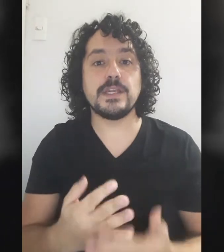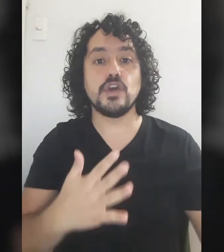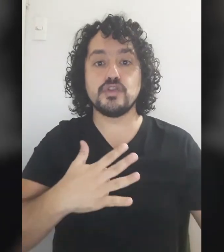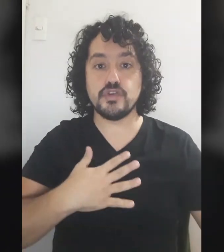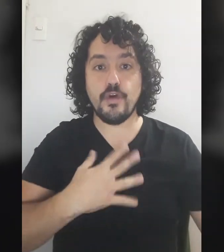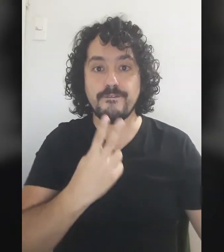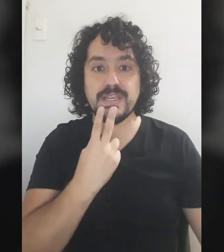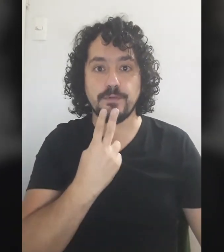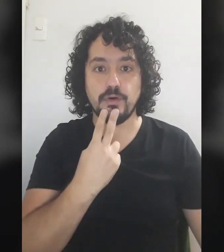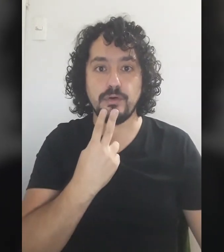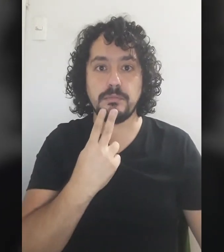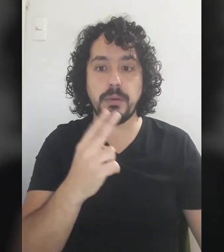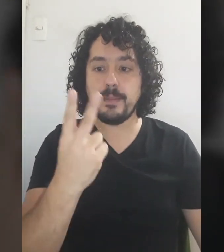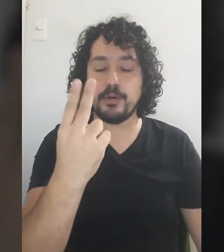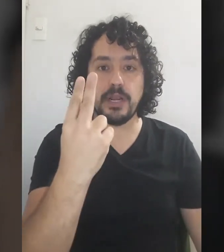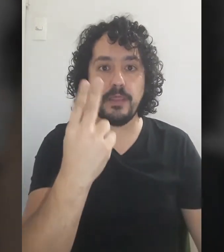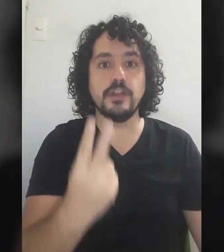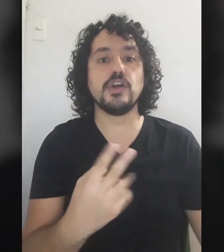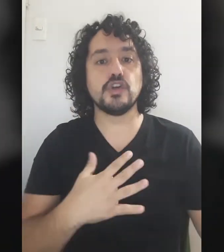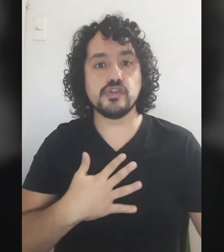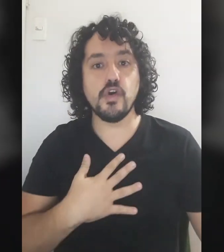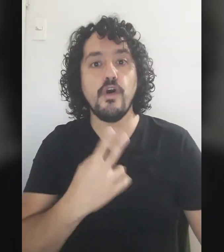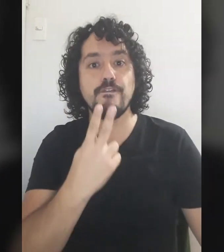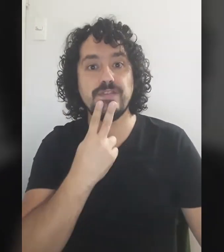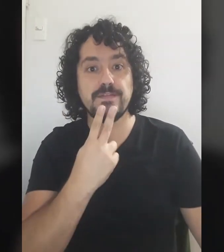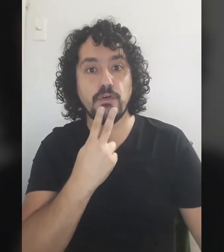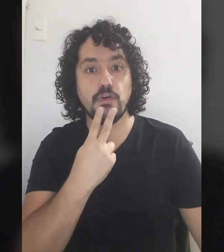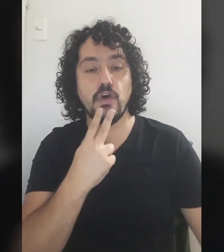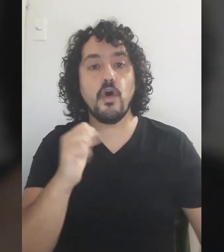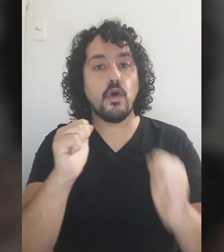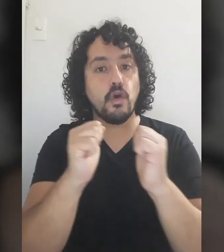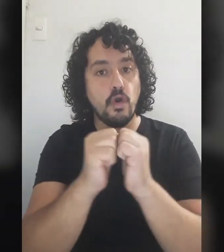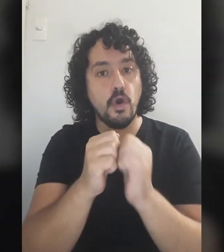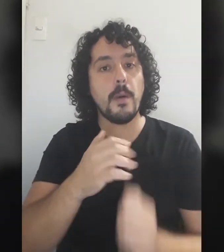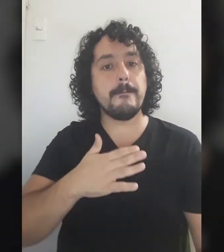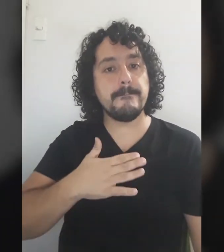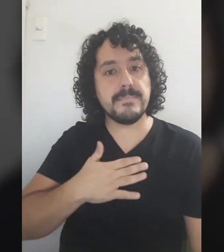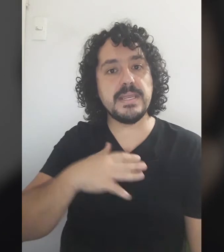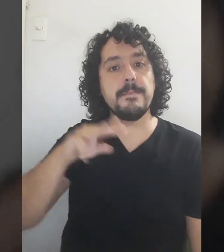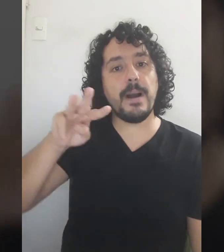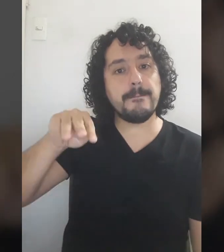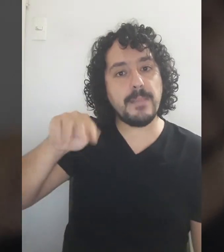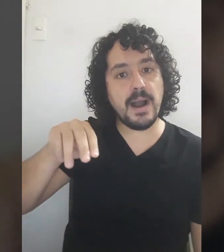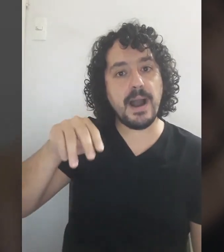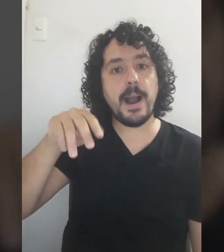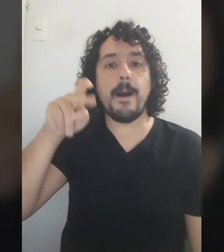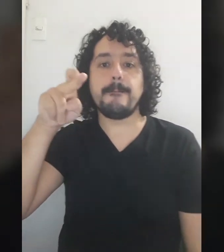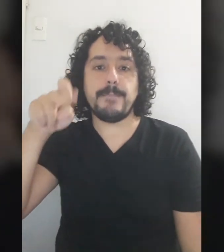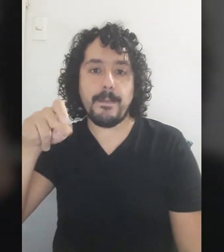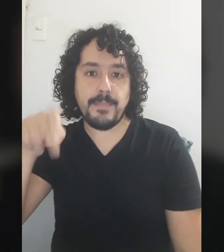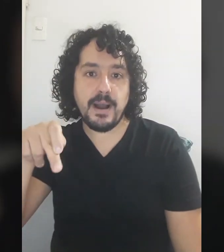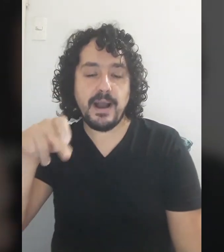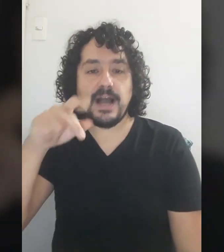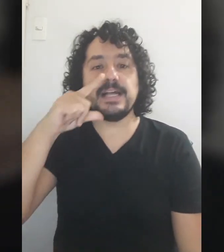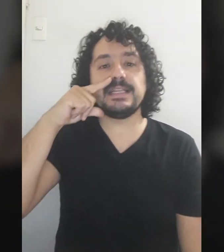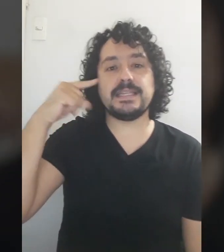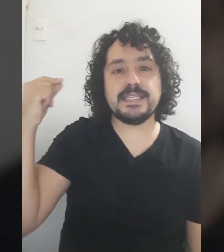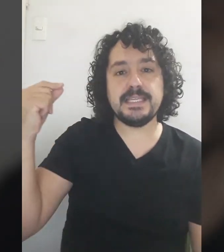Yo vivo Pueden ponerlo Yo vivo Con mi mamá Papá Tía